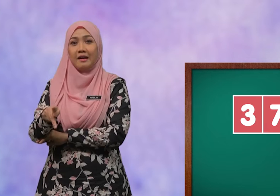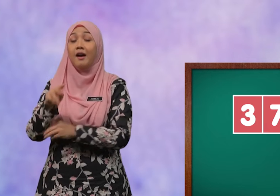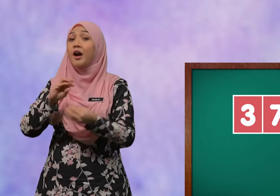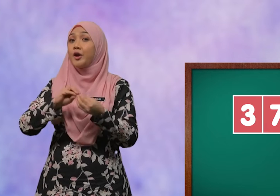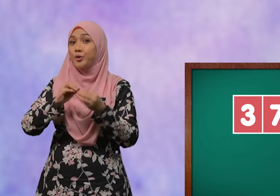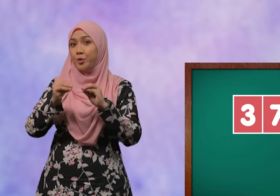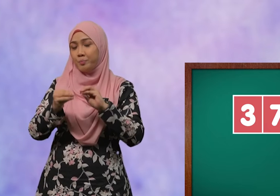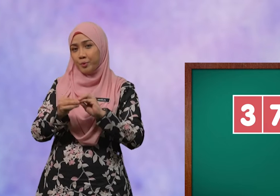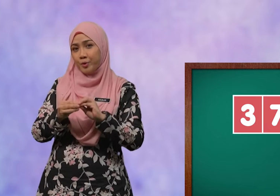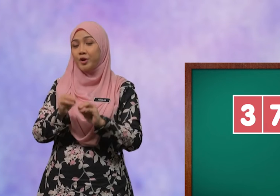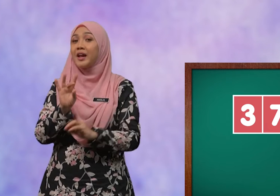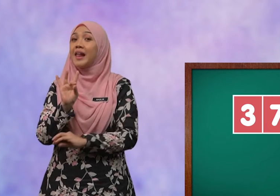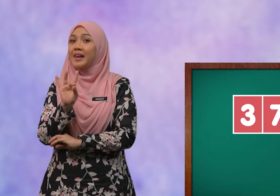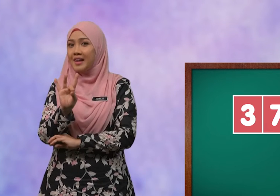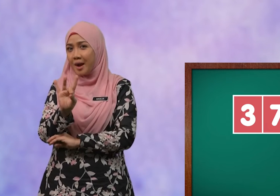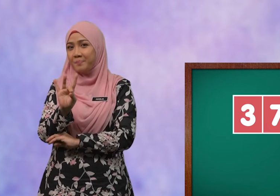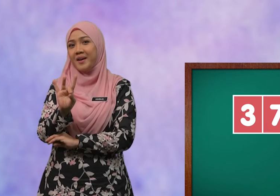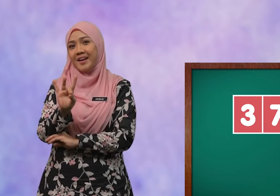nombor lapan.